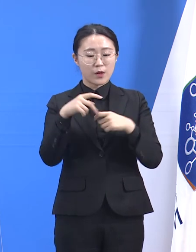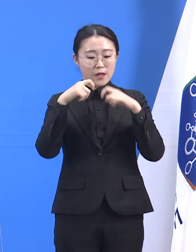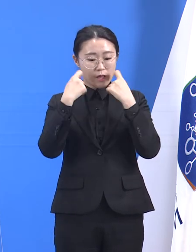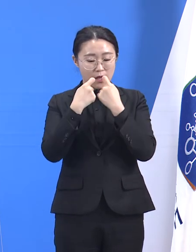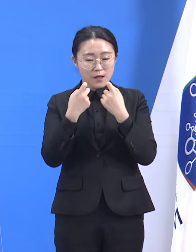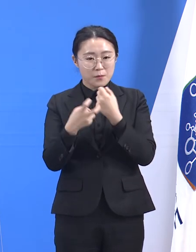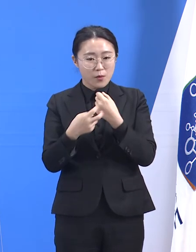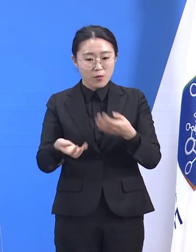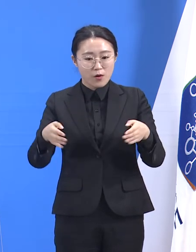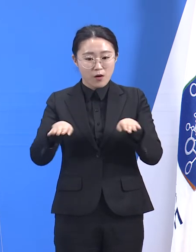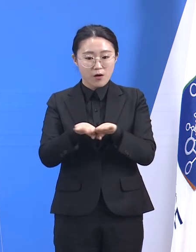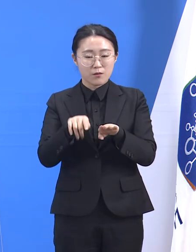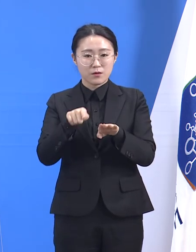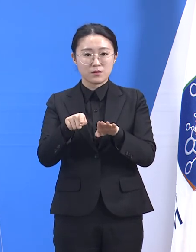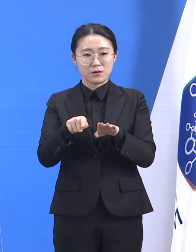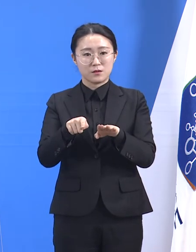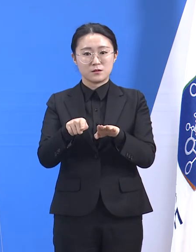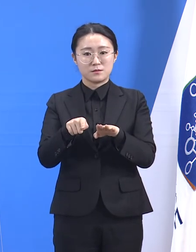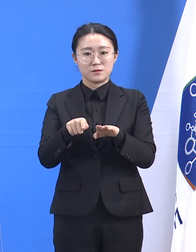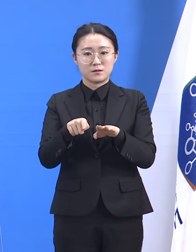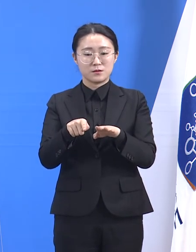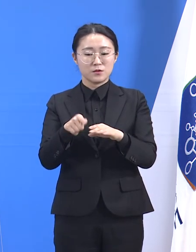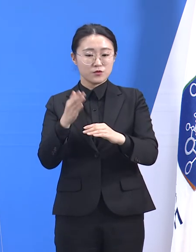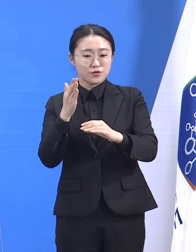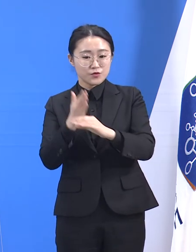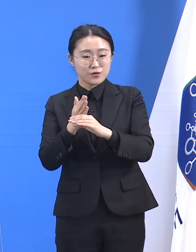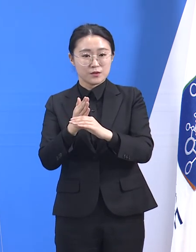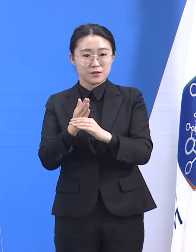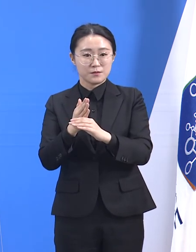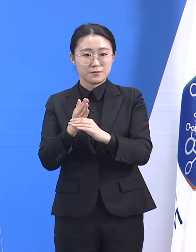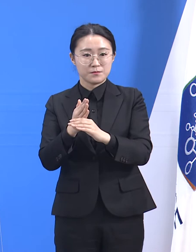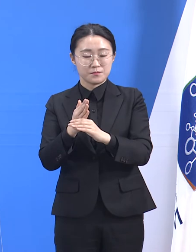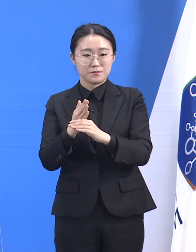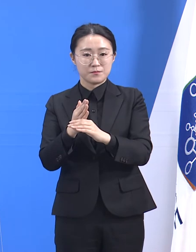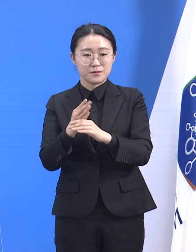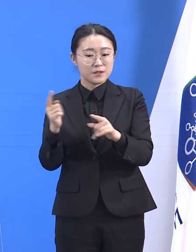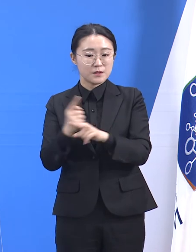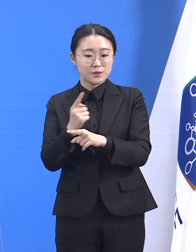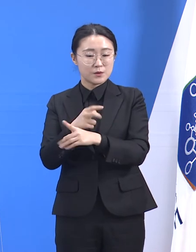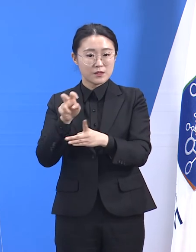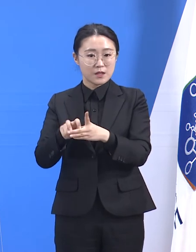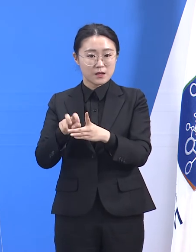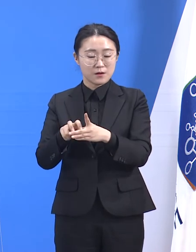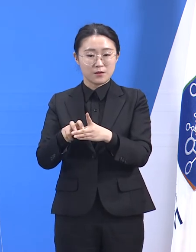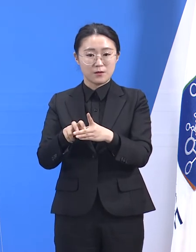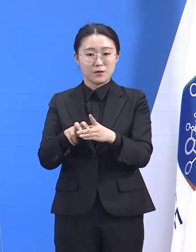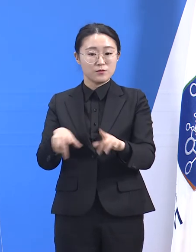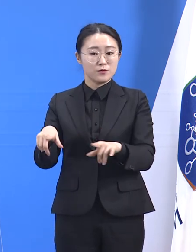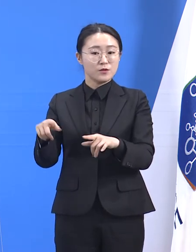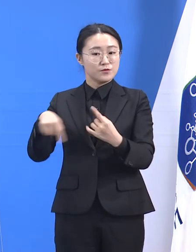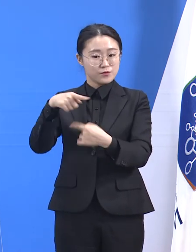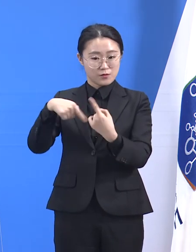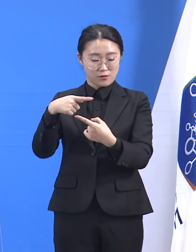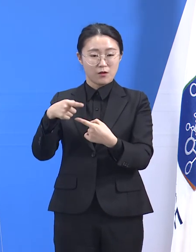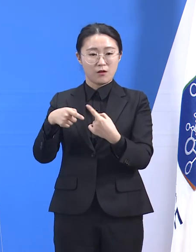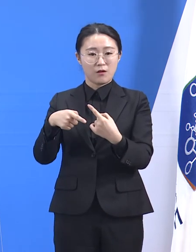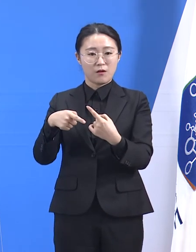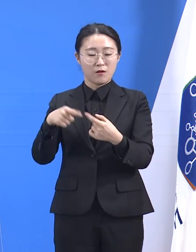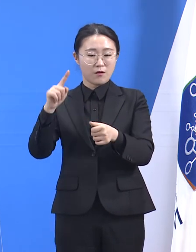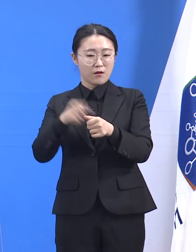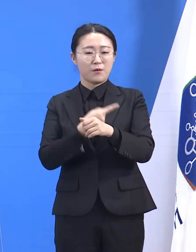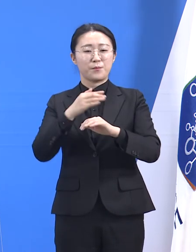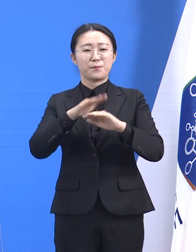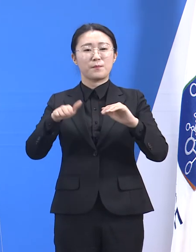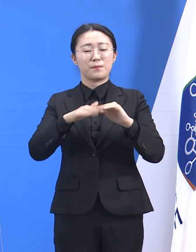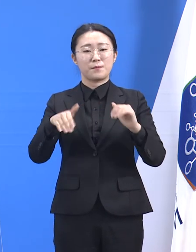거점 전담병원으로 지정 운영되면서 차츰 해소되기 시작했었습니다. 지난 12월 위기는